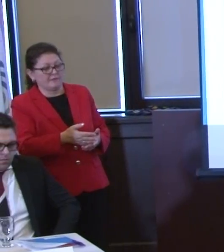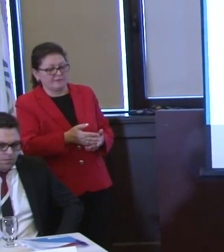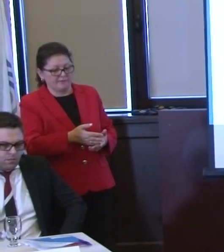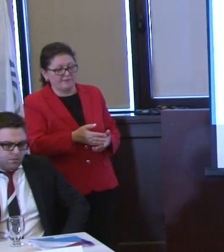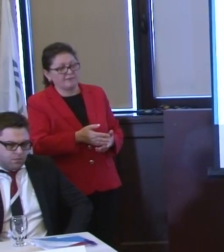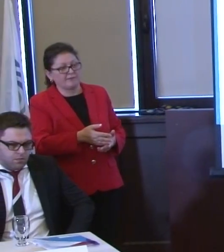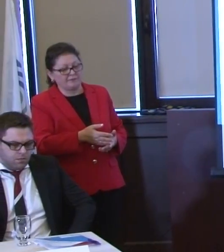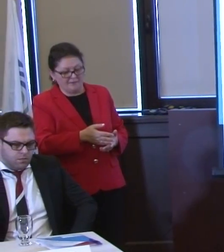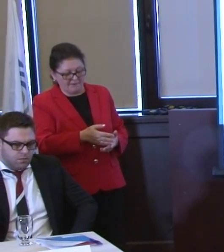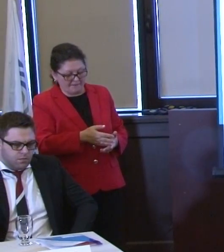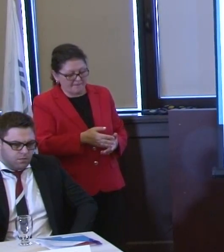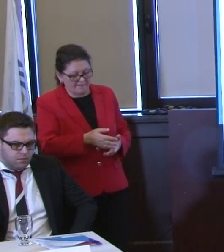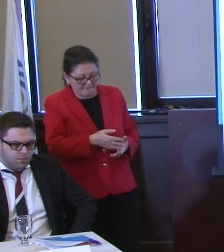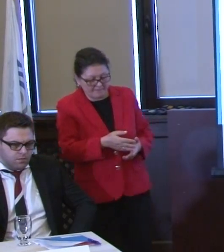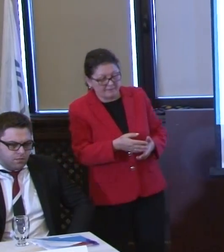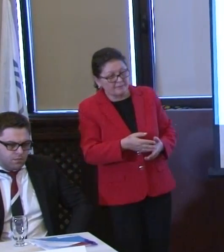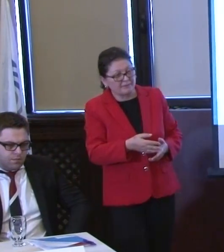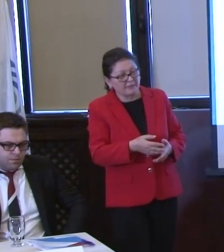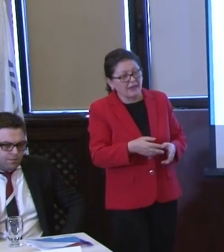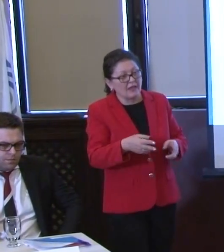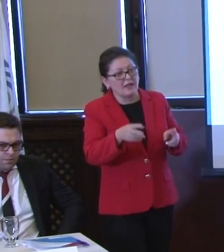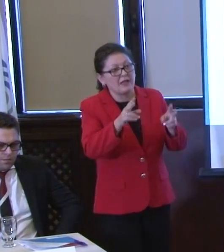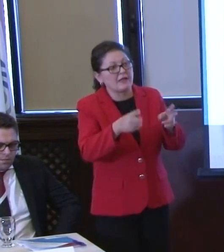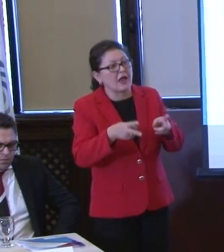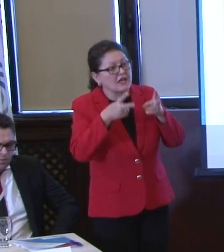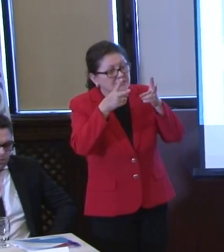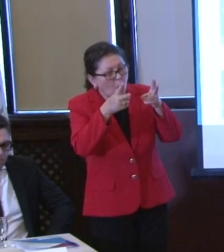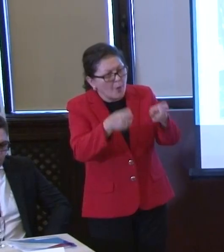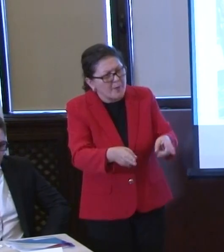aceste nebunii. Nu ești cu tinear public